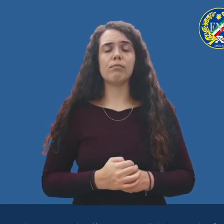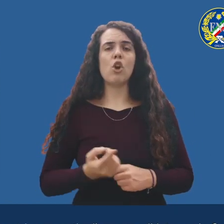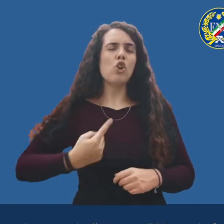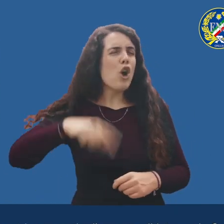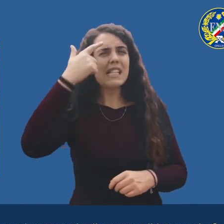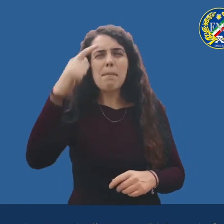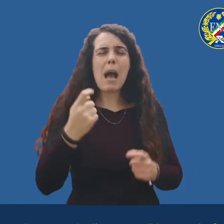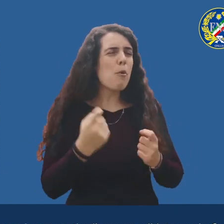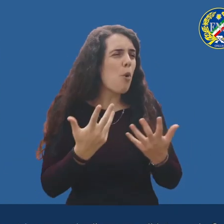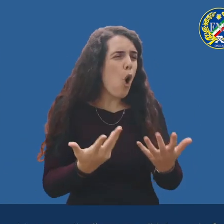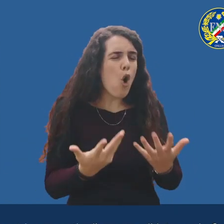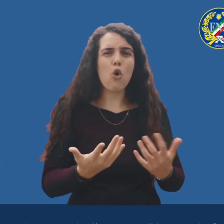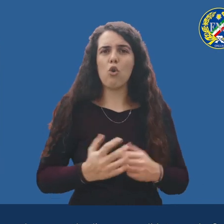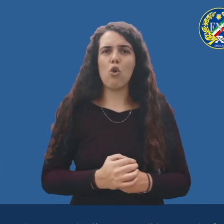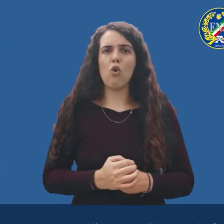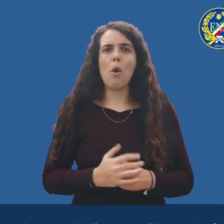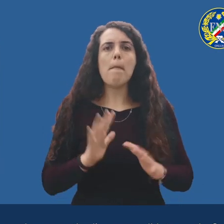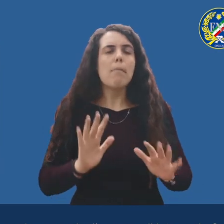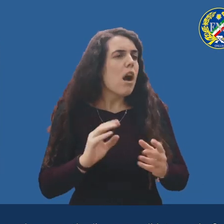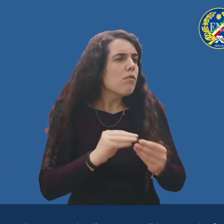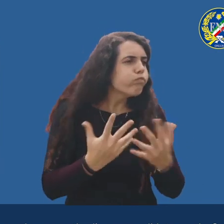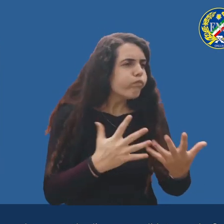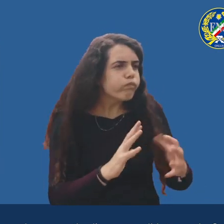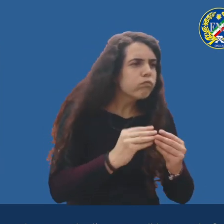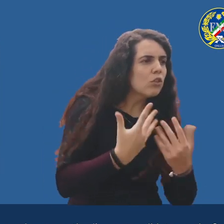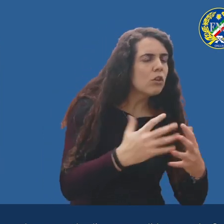Se poco ne sappiamo, come possiamo sentire l'urgenza di intervenire?